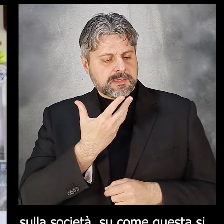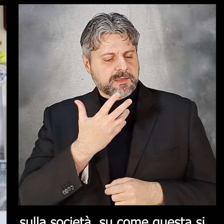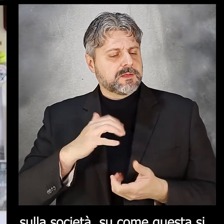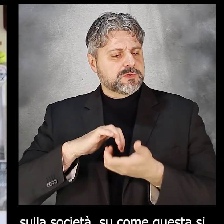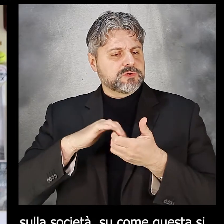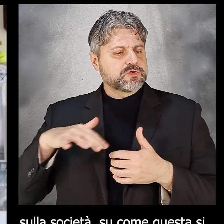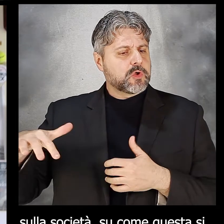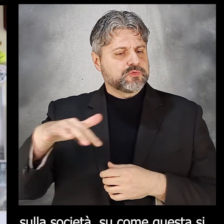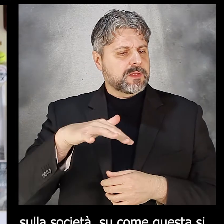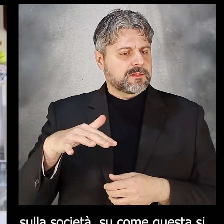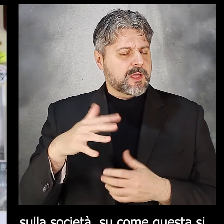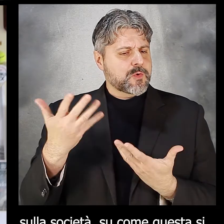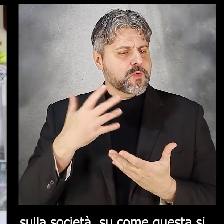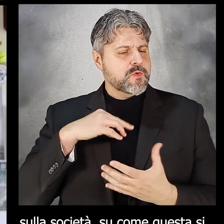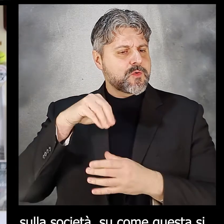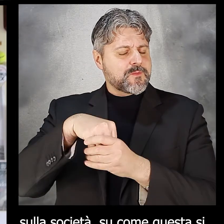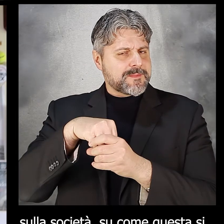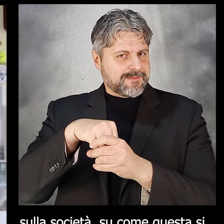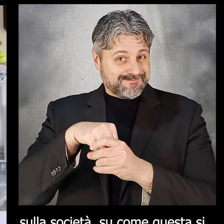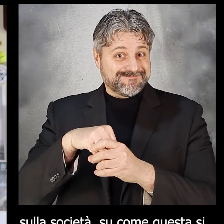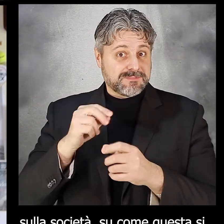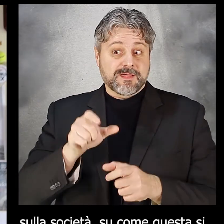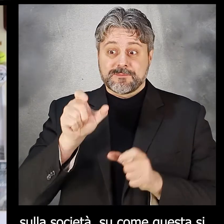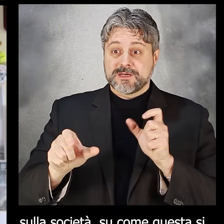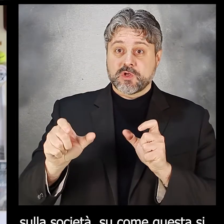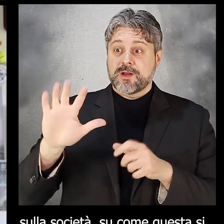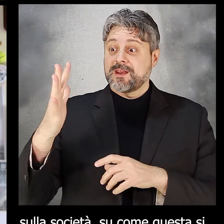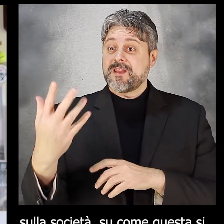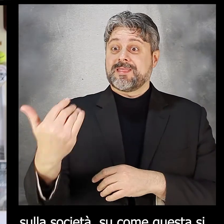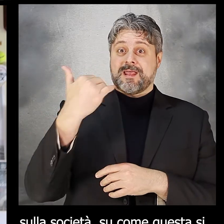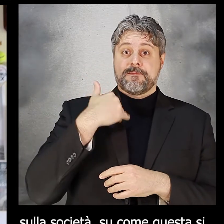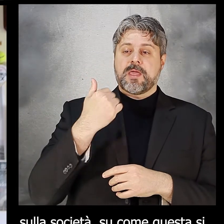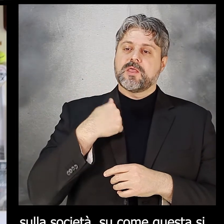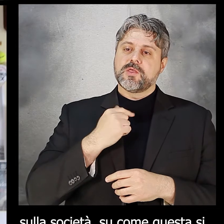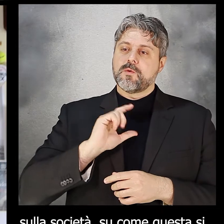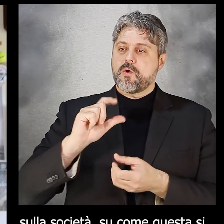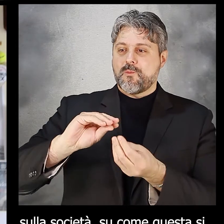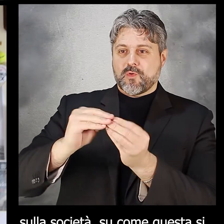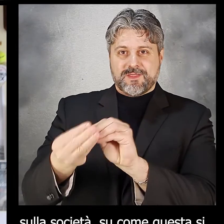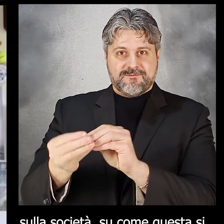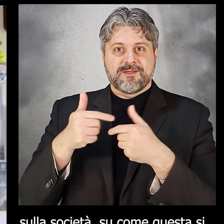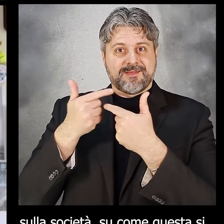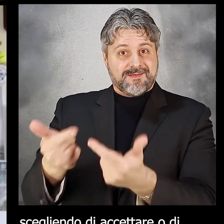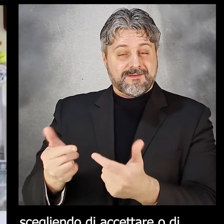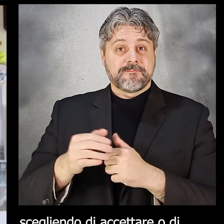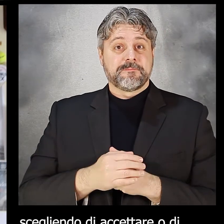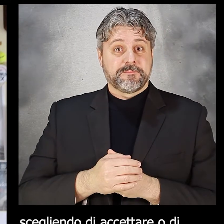società, su come questa si rifletta sugli individui e come viceversa gli individui possano modificare la stessa,